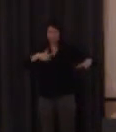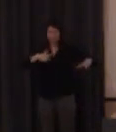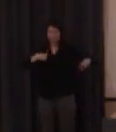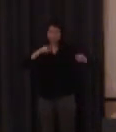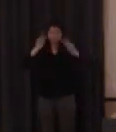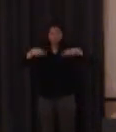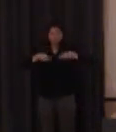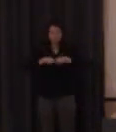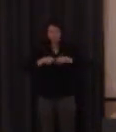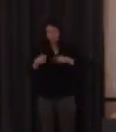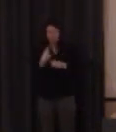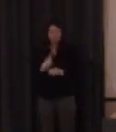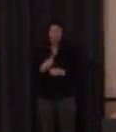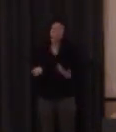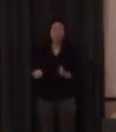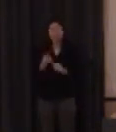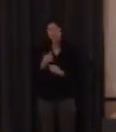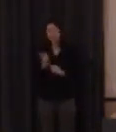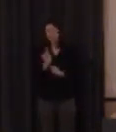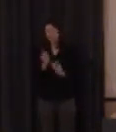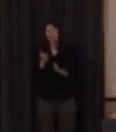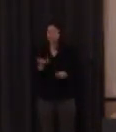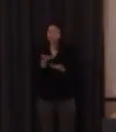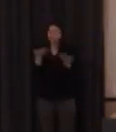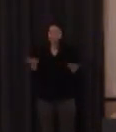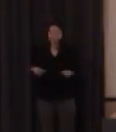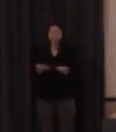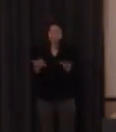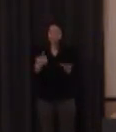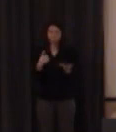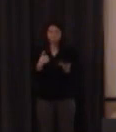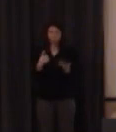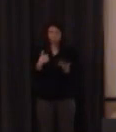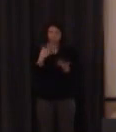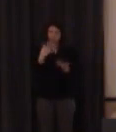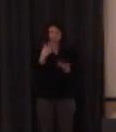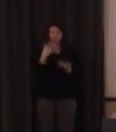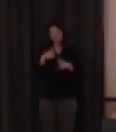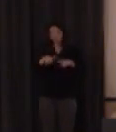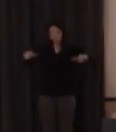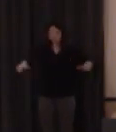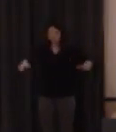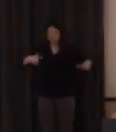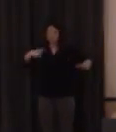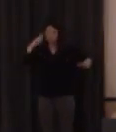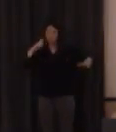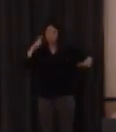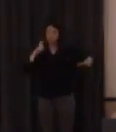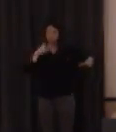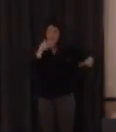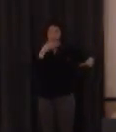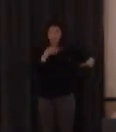forzado no no es la palabra exactamente yo trato de ir en paralelo con el resto de los alumnos que oyen